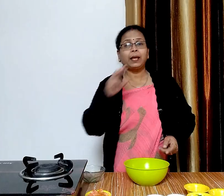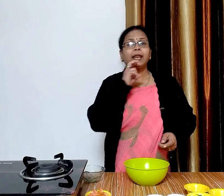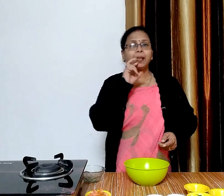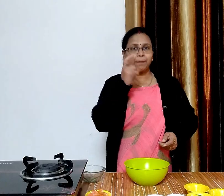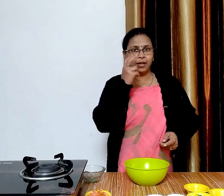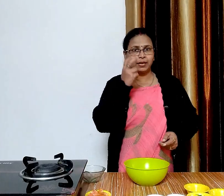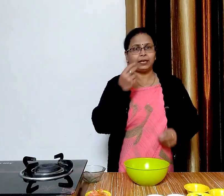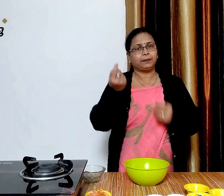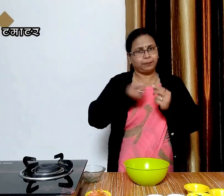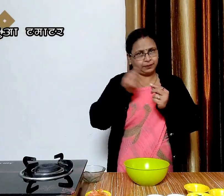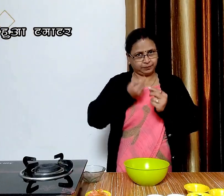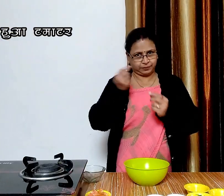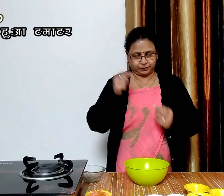बारीक कटा हुए टमाटर